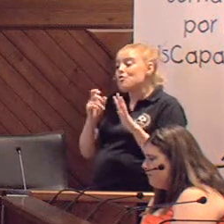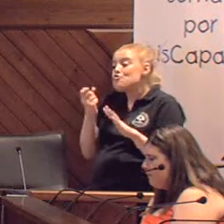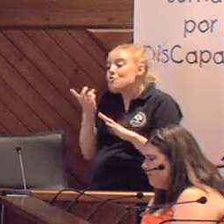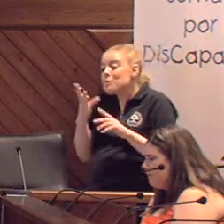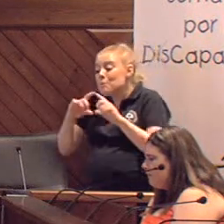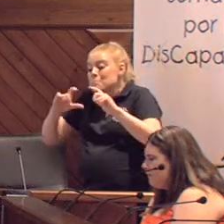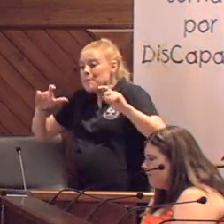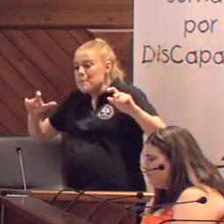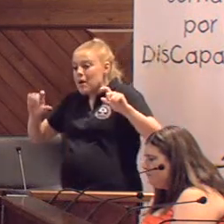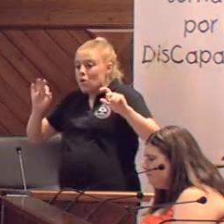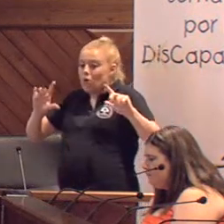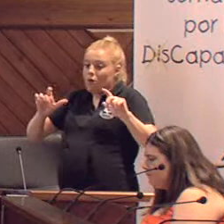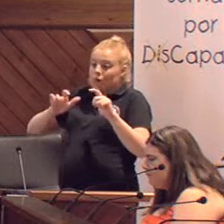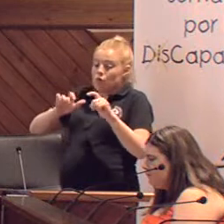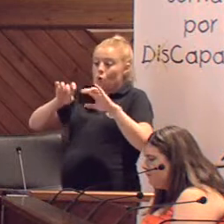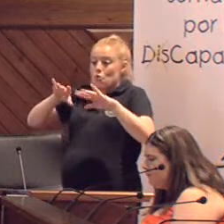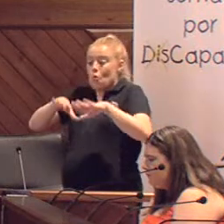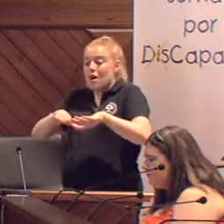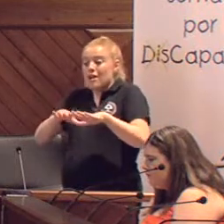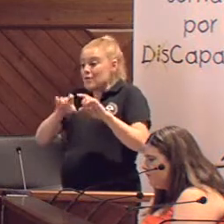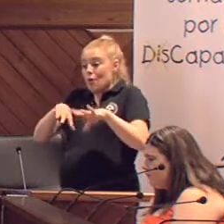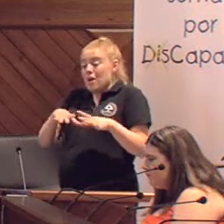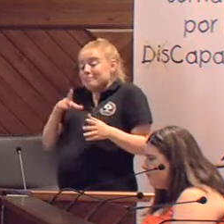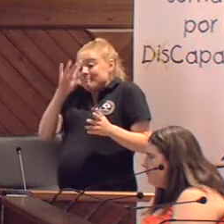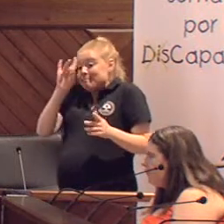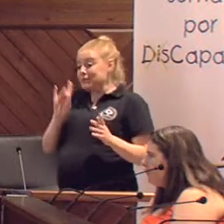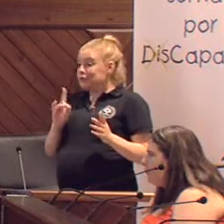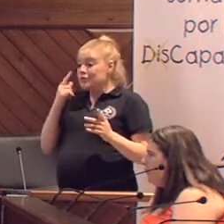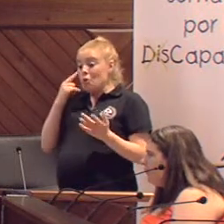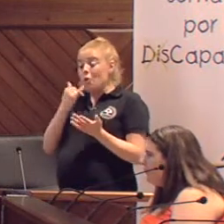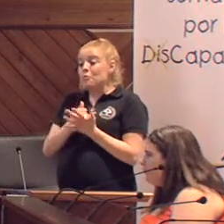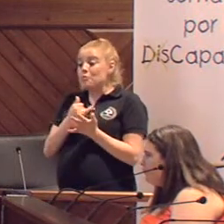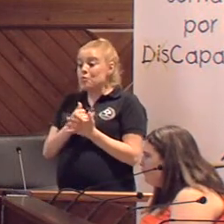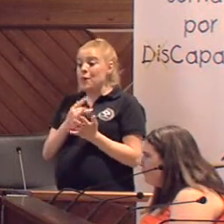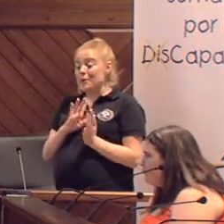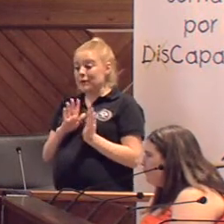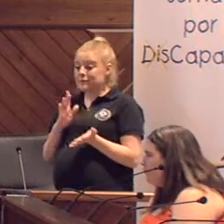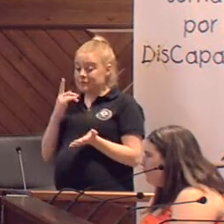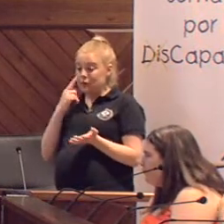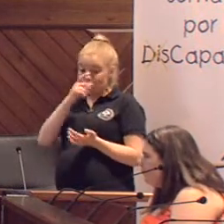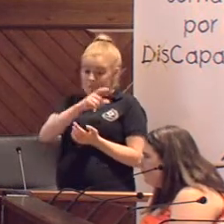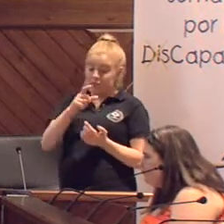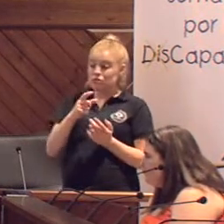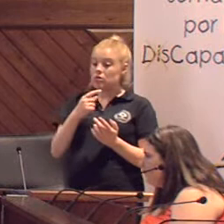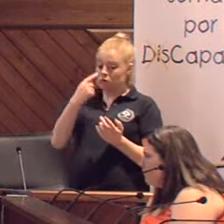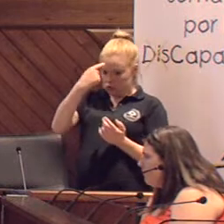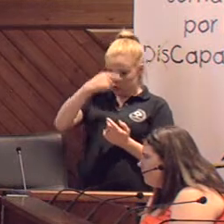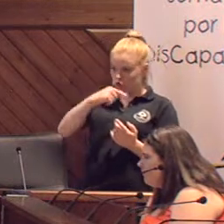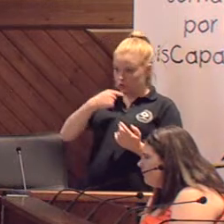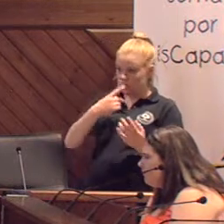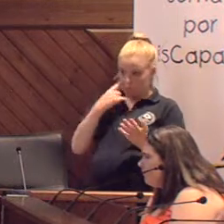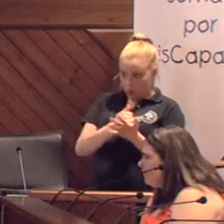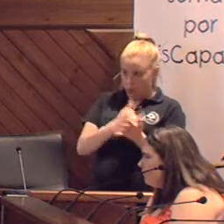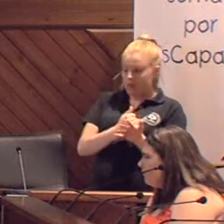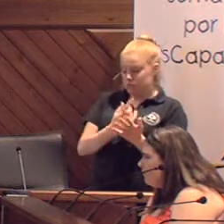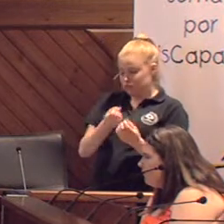aumentado o no ha aumentado en relación al año anterior. No te lo puedo decir hasta que no lo corrobore yo con personal. Cuando yo lo tenga, no te